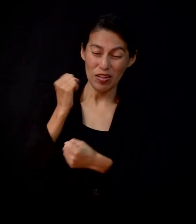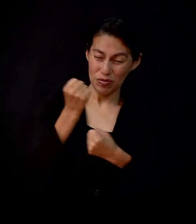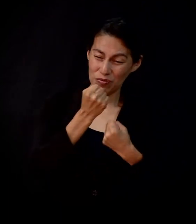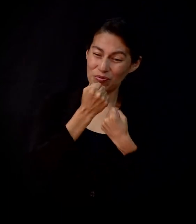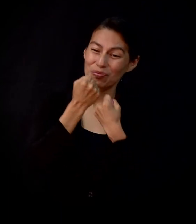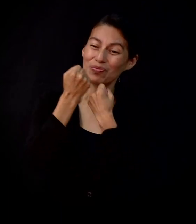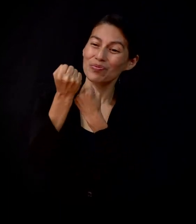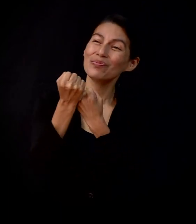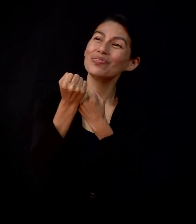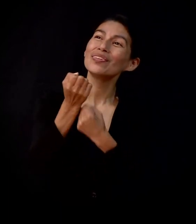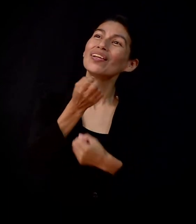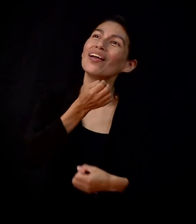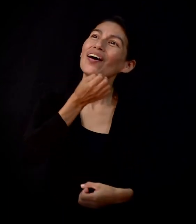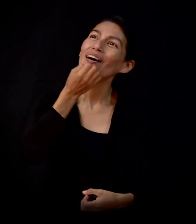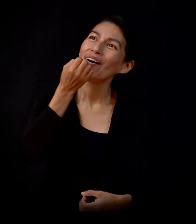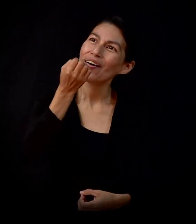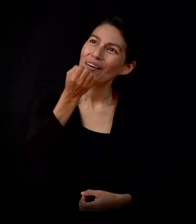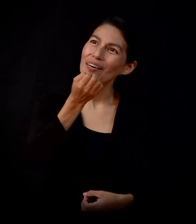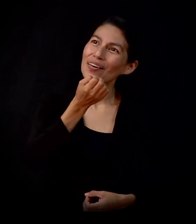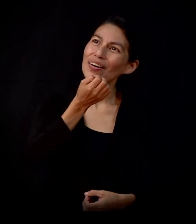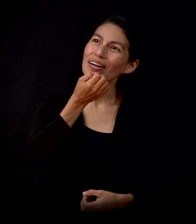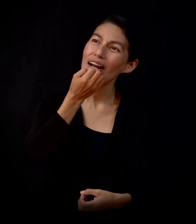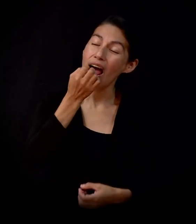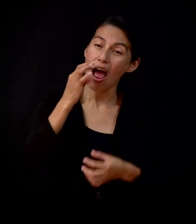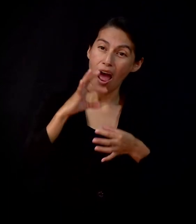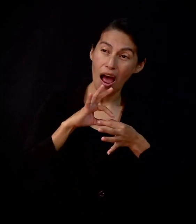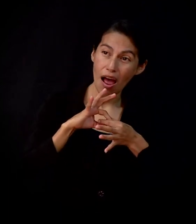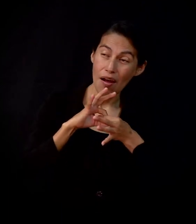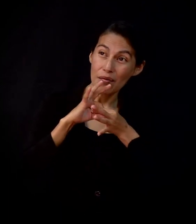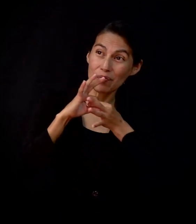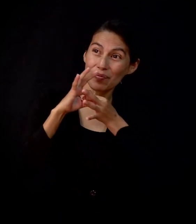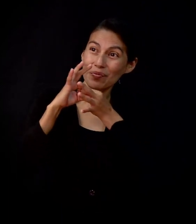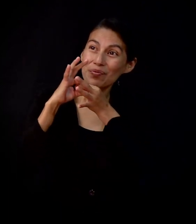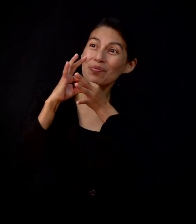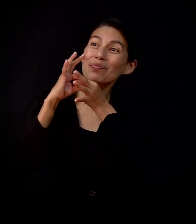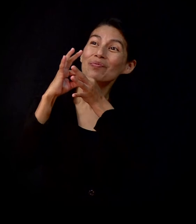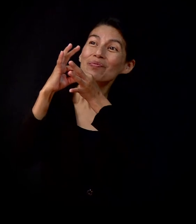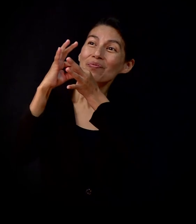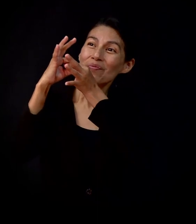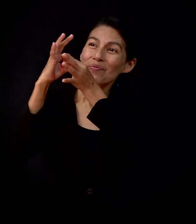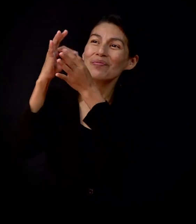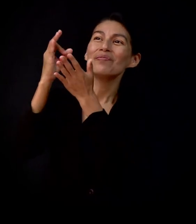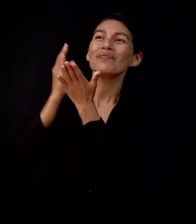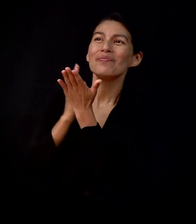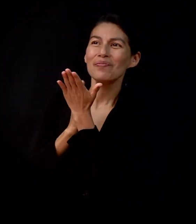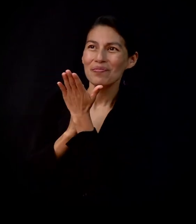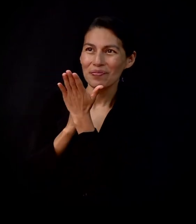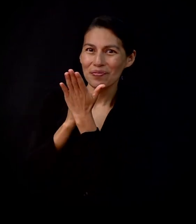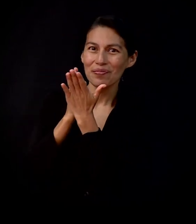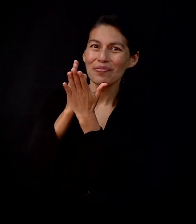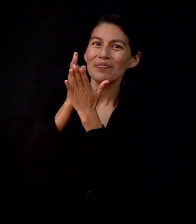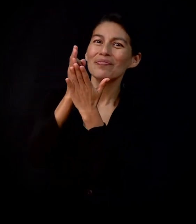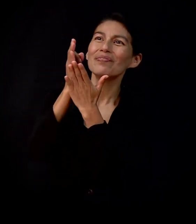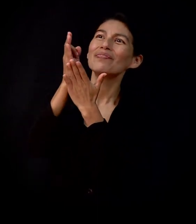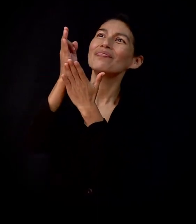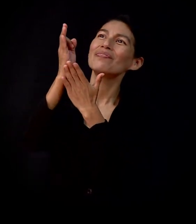y permanece en Él